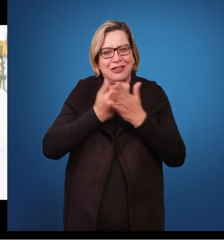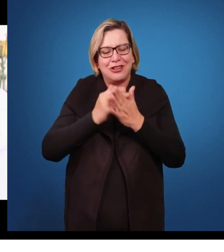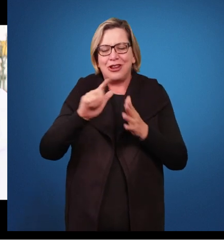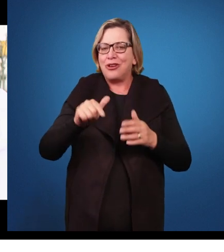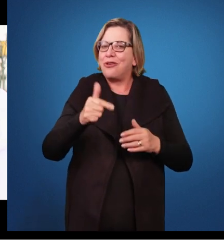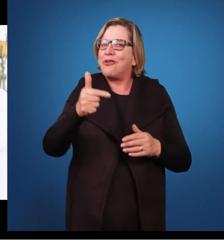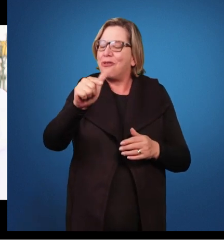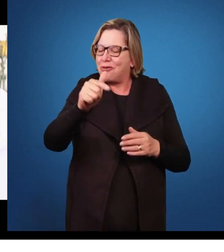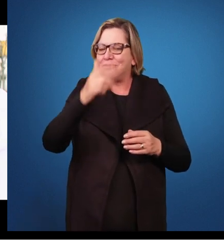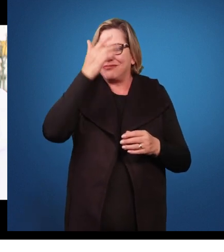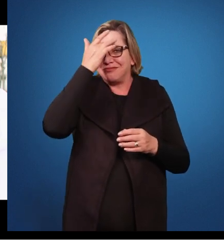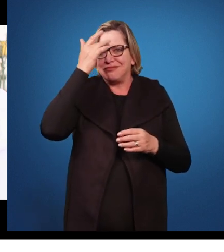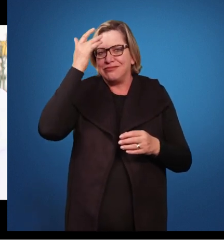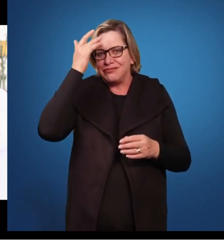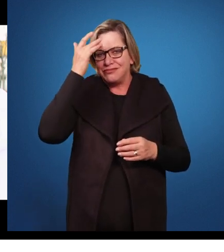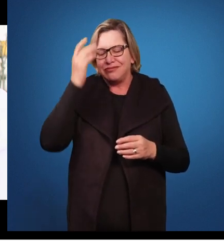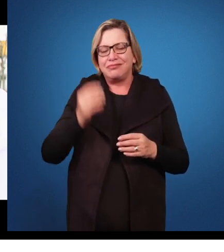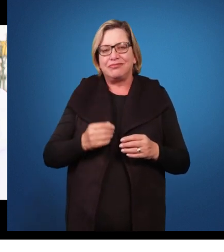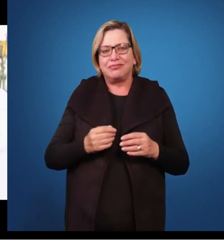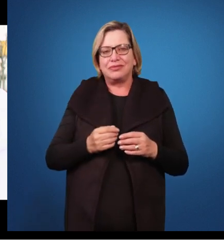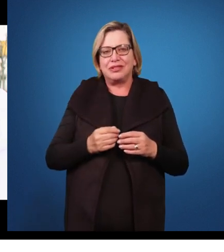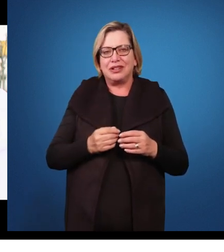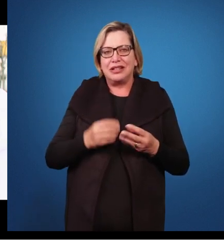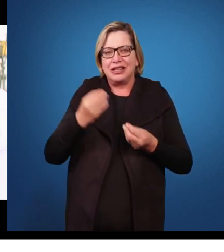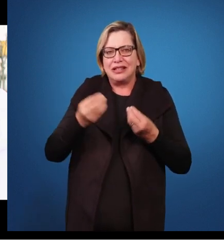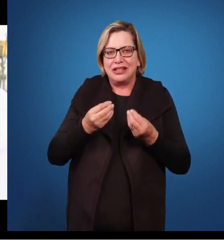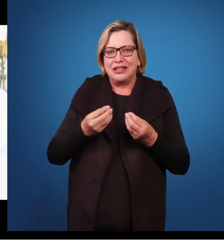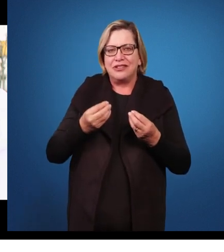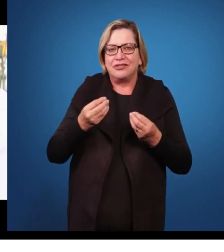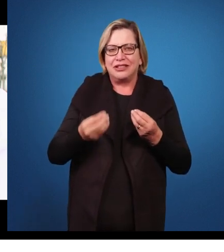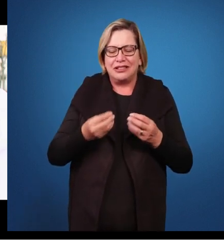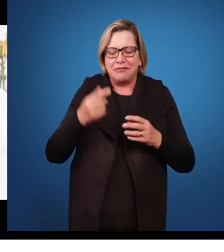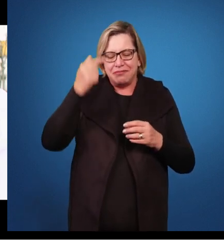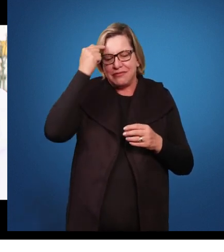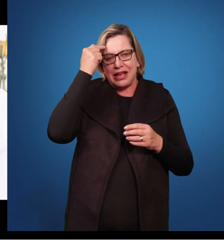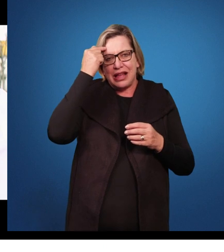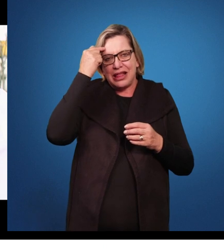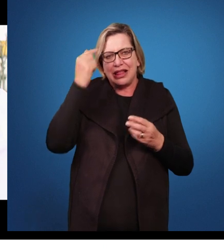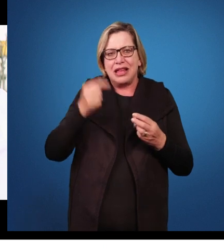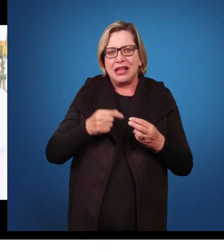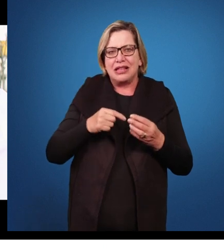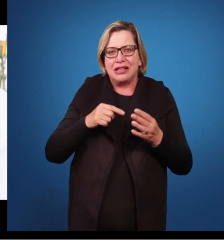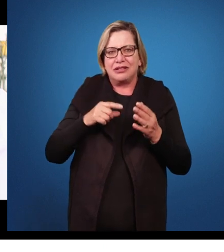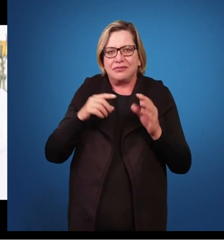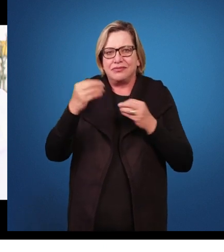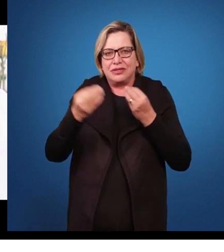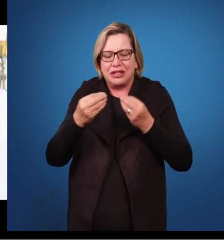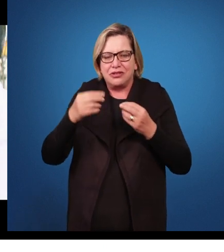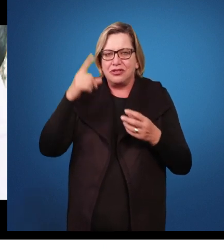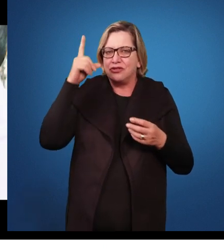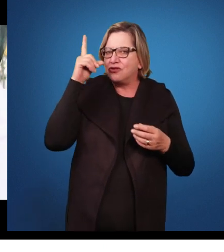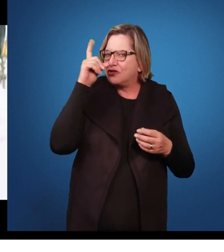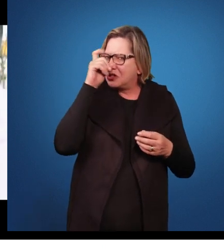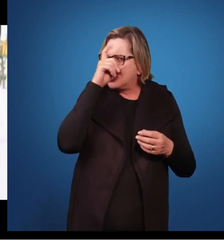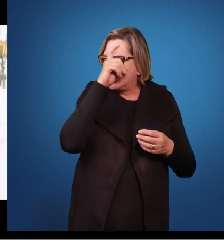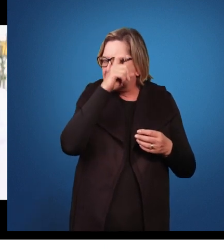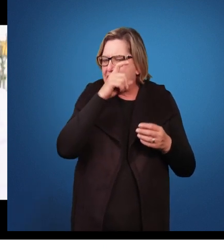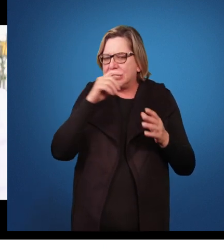também. Então, tirando essas três situações em relação à pesquisa, a dificuldade da identificação,